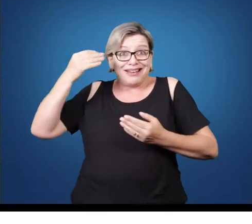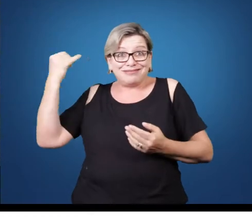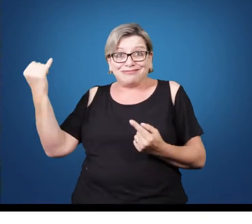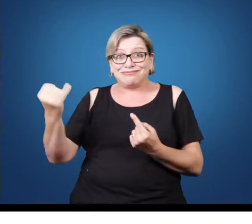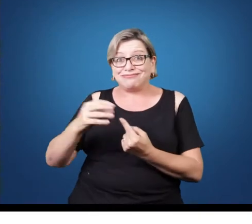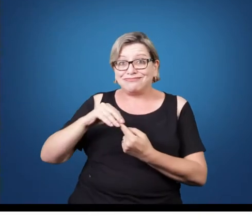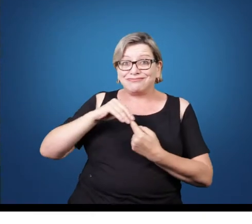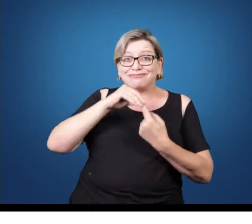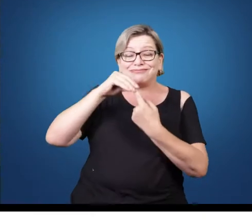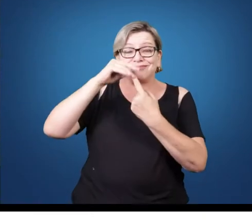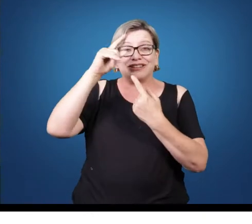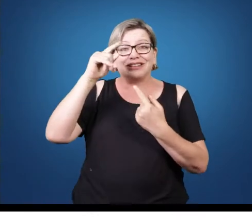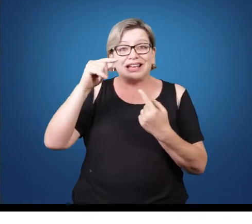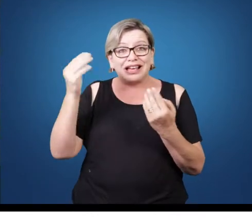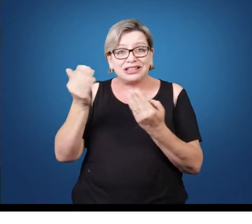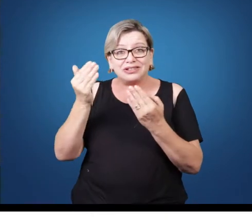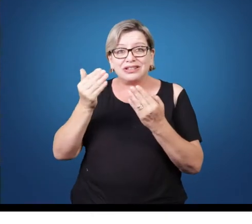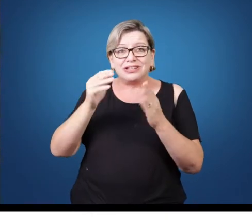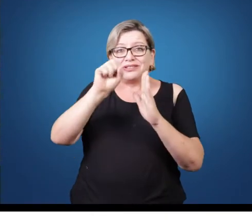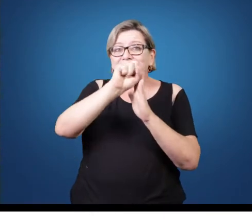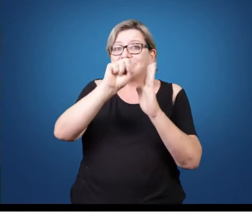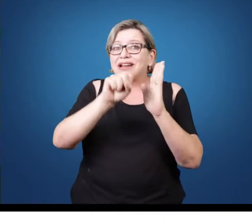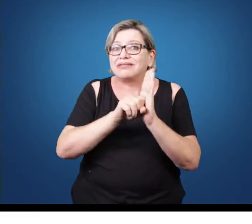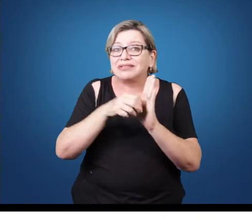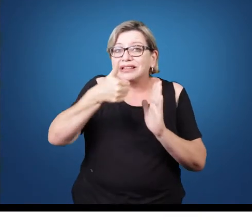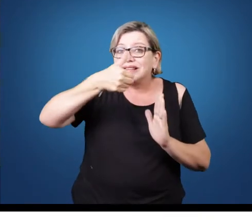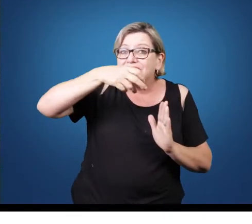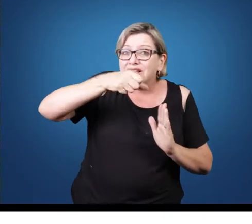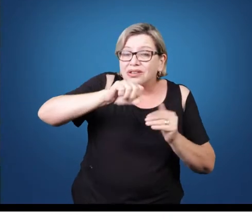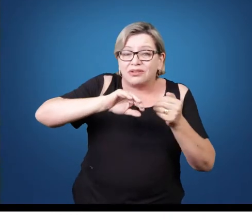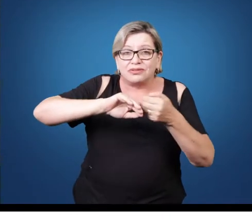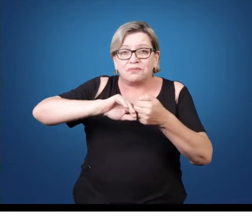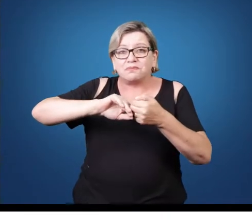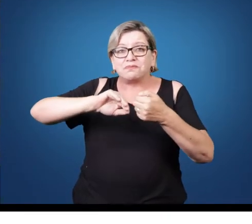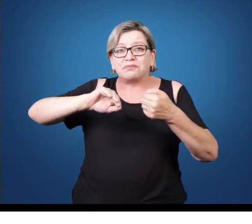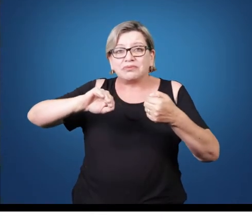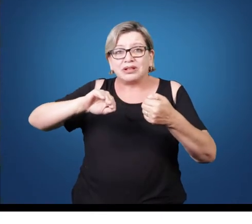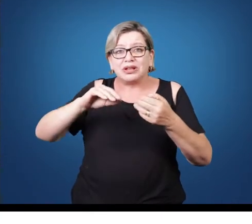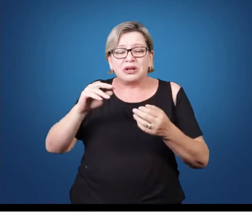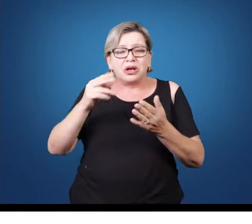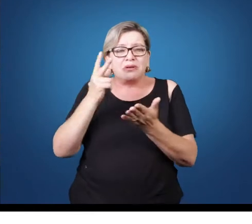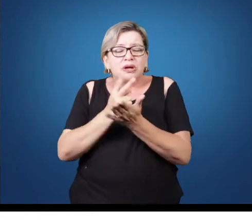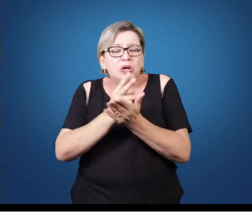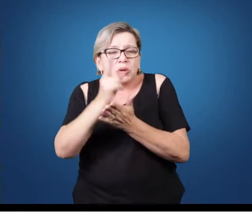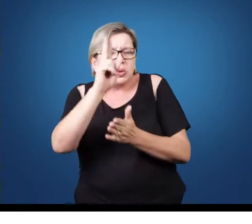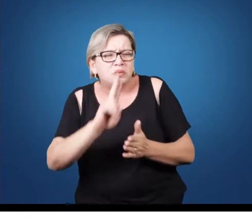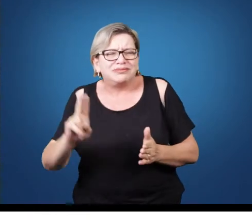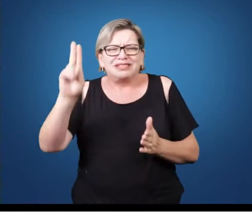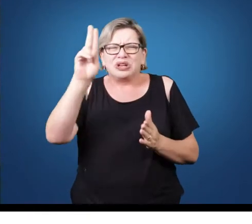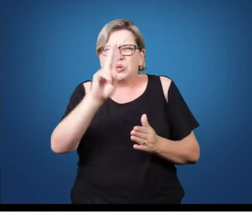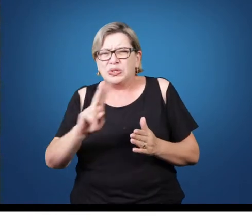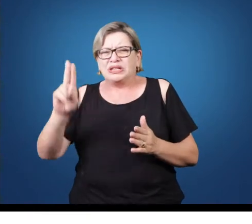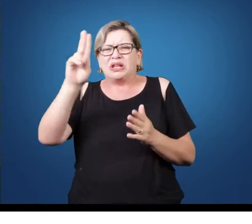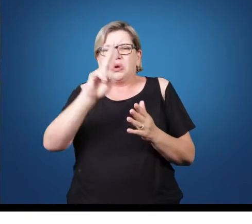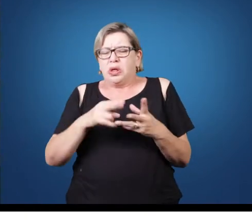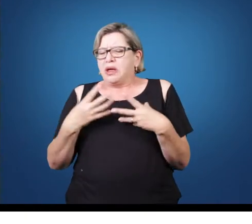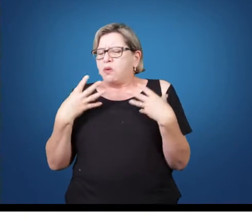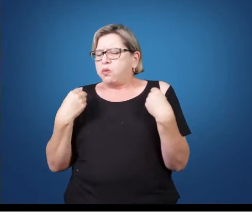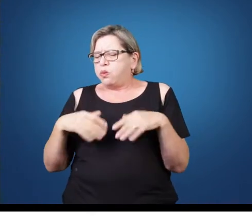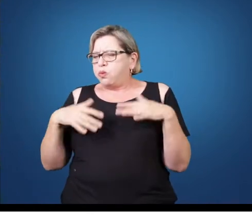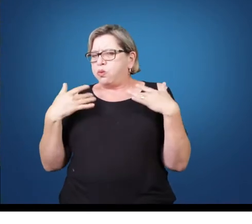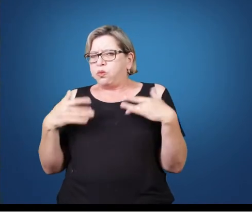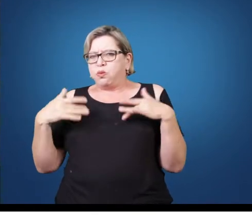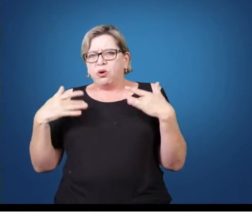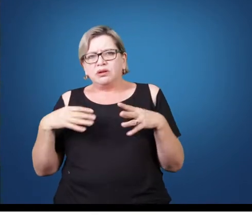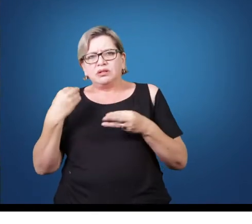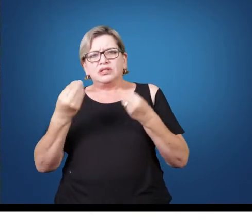para a música clássica. E lá no final do século XIX, talvez por causa do superuso de tudo isso, talvez por causa de uma overdose de tudo